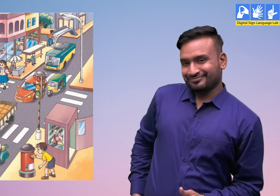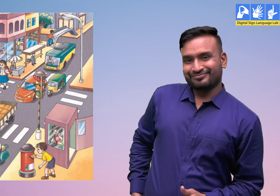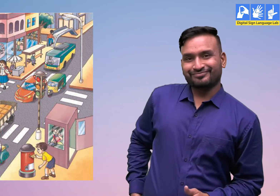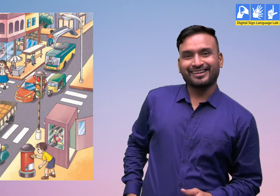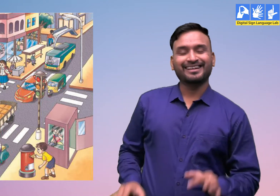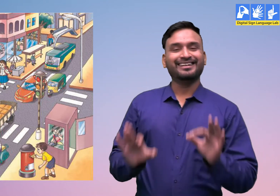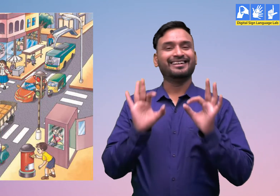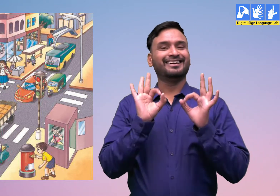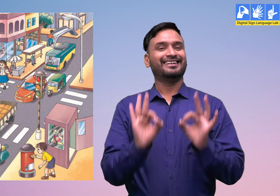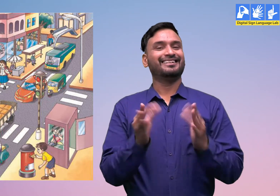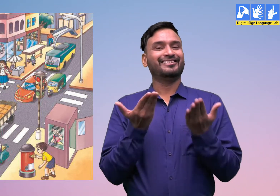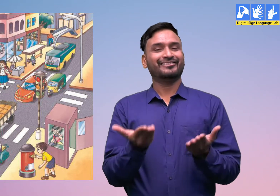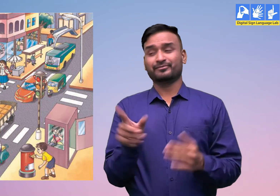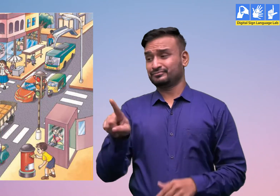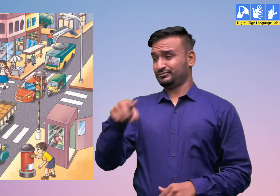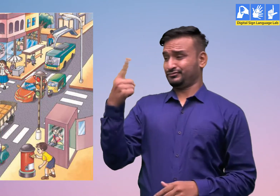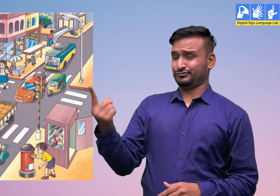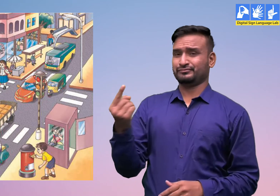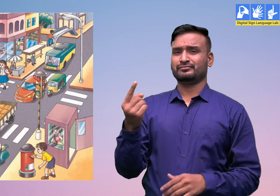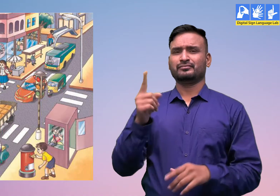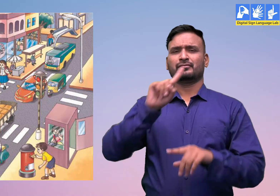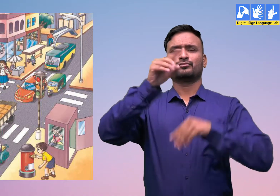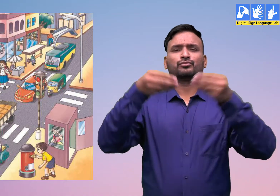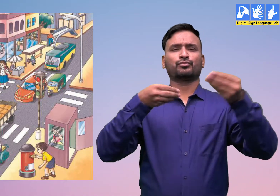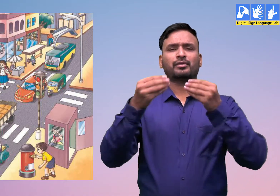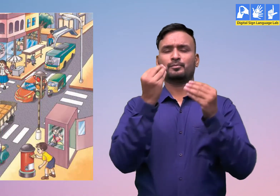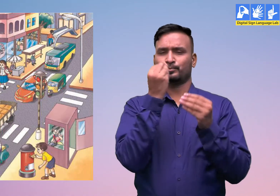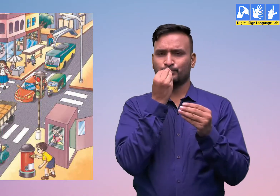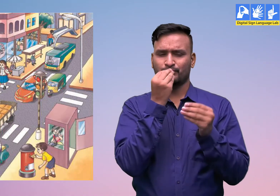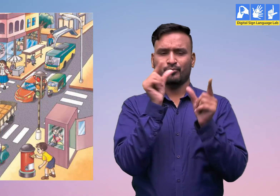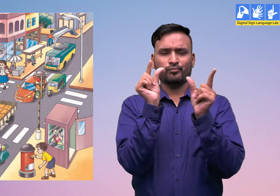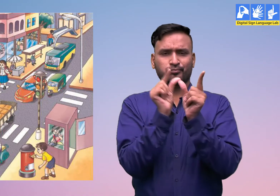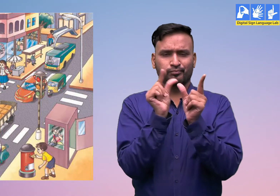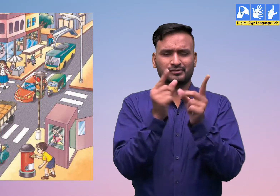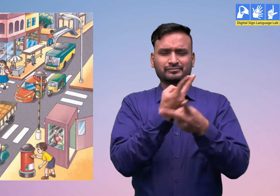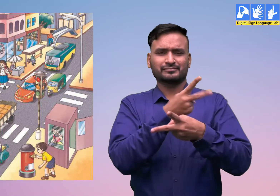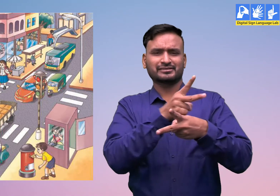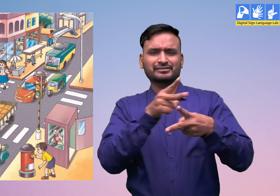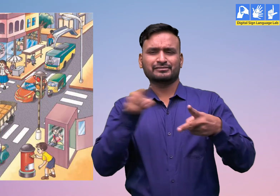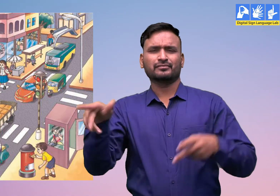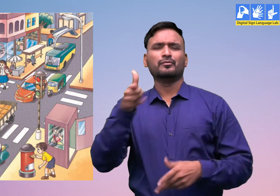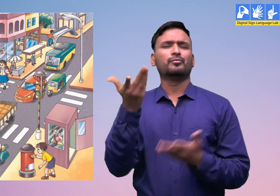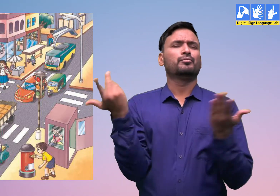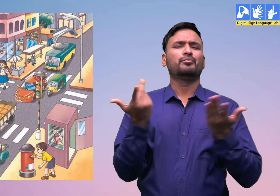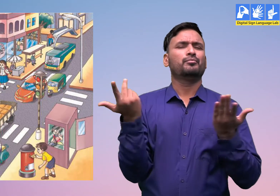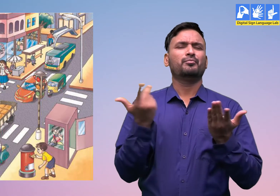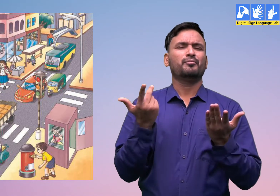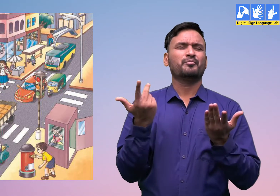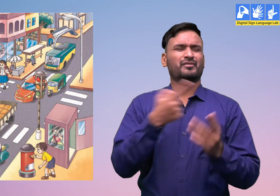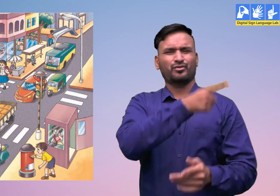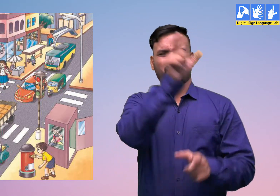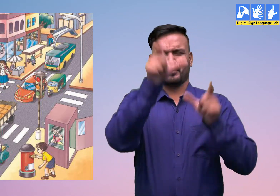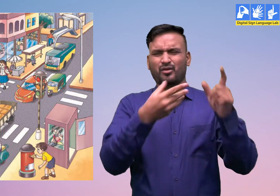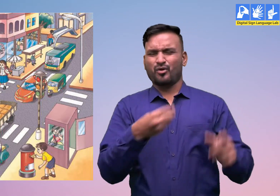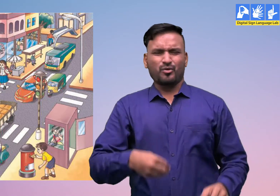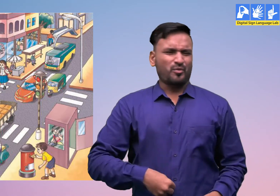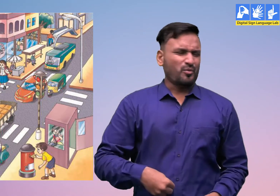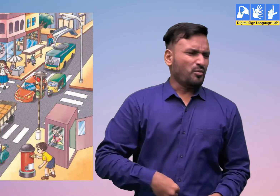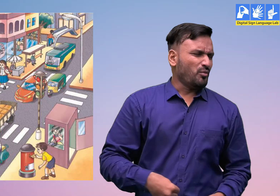उसके साथ में एक भूजनाले है जिन लोगों को भूख लगी होती है वो वहाँ जाकर भूजन